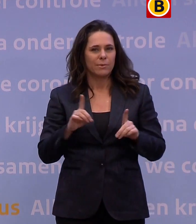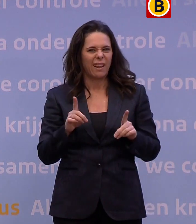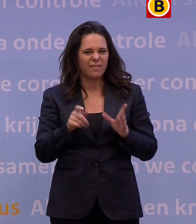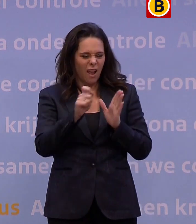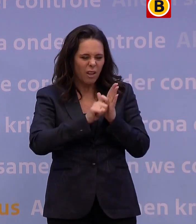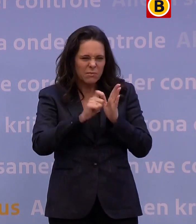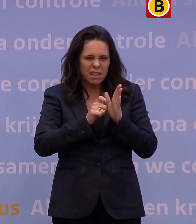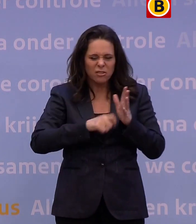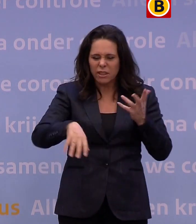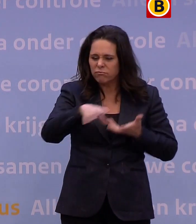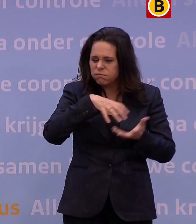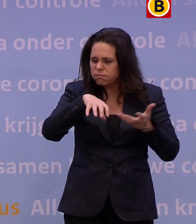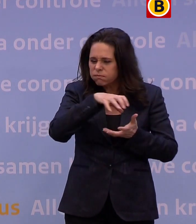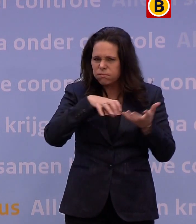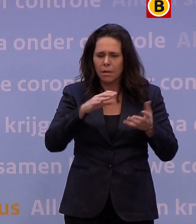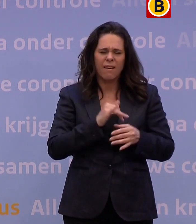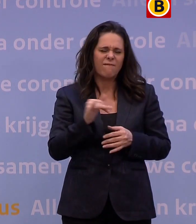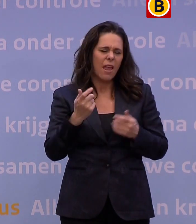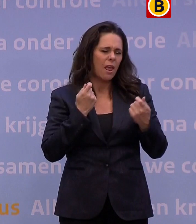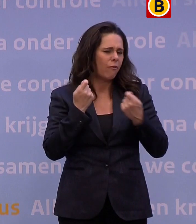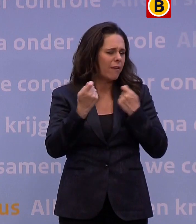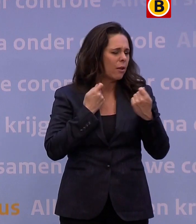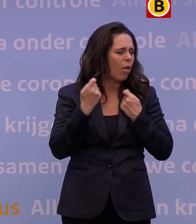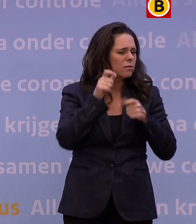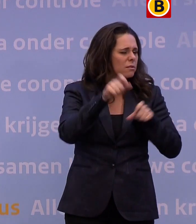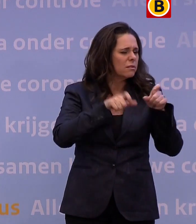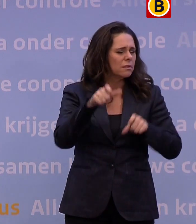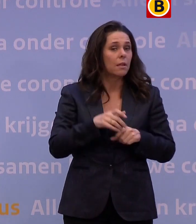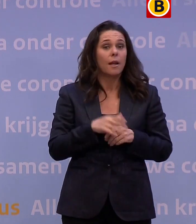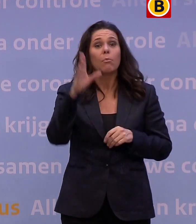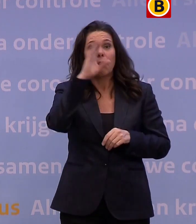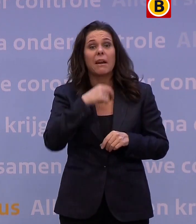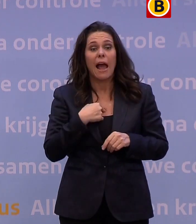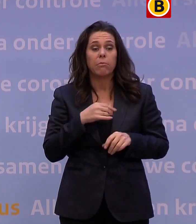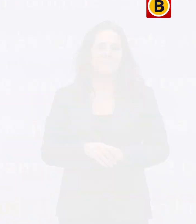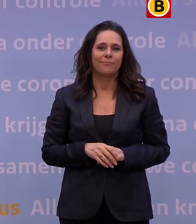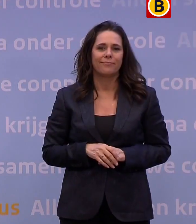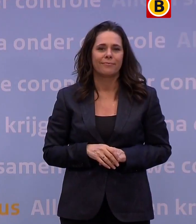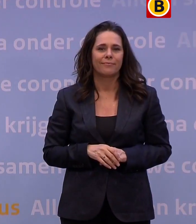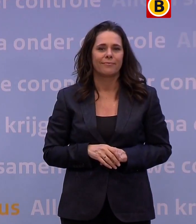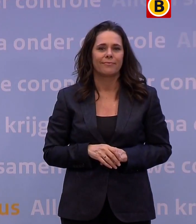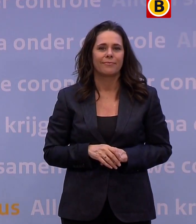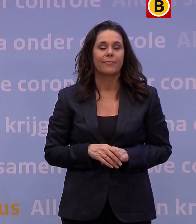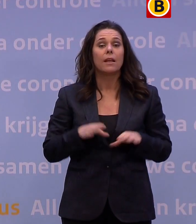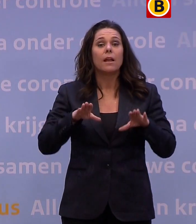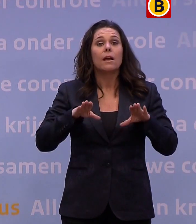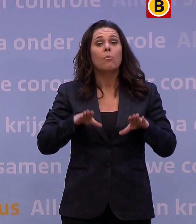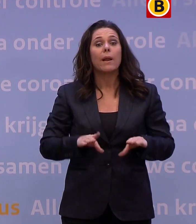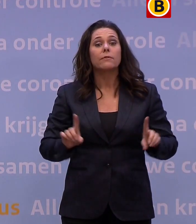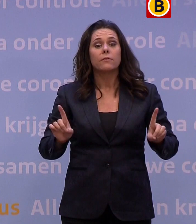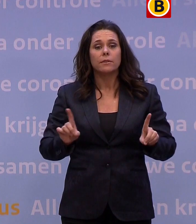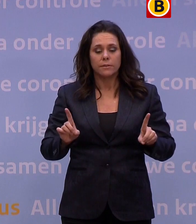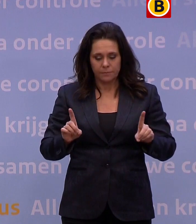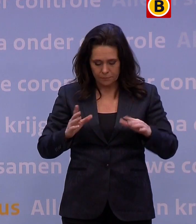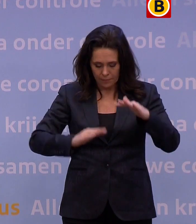administratieve romslomp, waar veel winkeliers begrijpelijkerwijs een stevige hekel aan hebben. Wat blijft, is dat